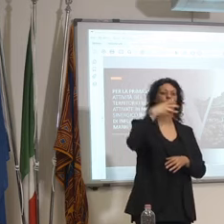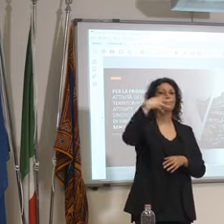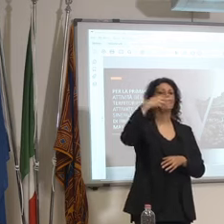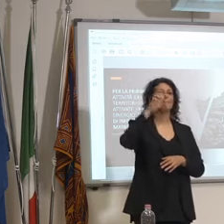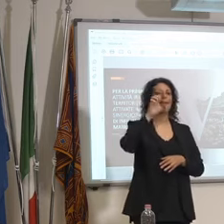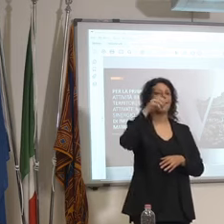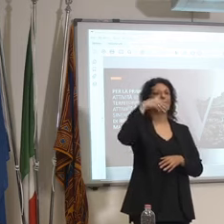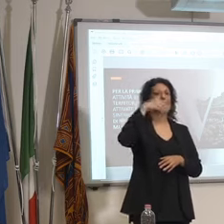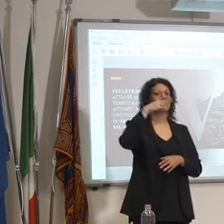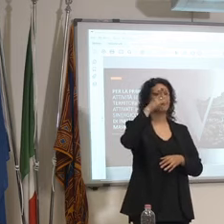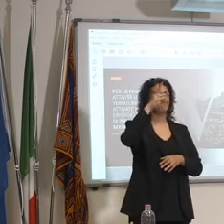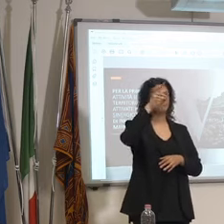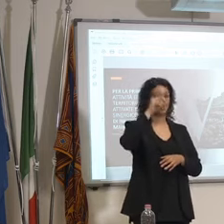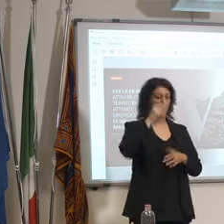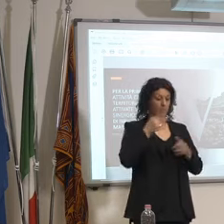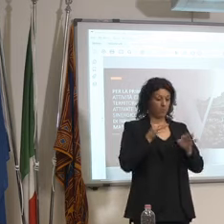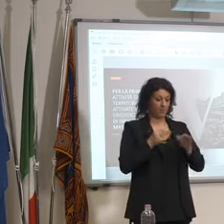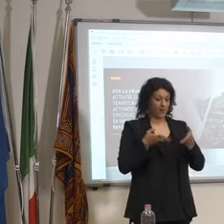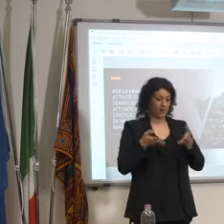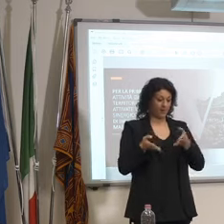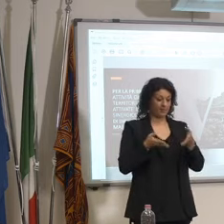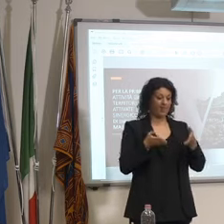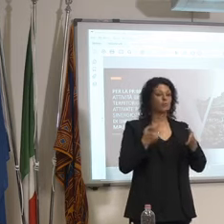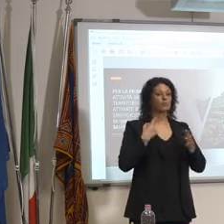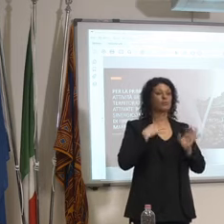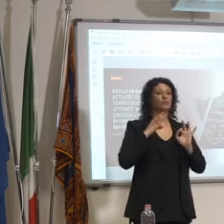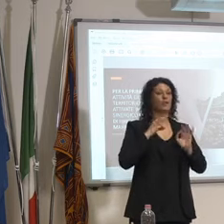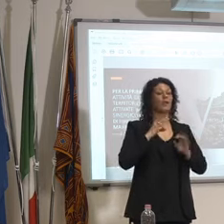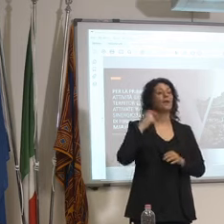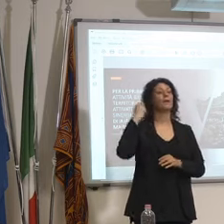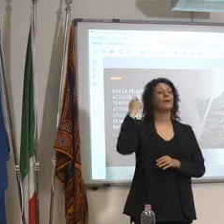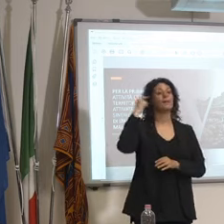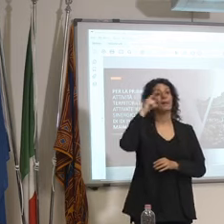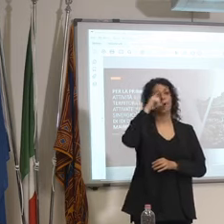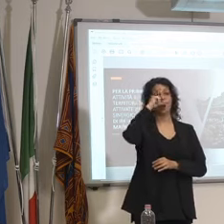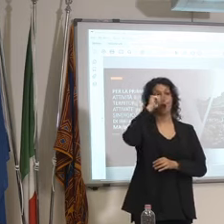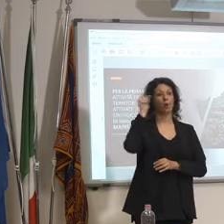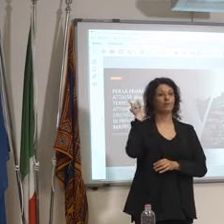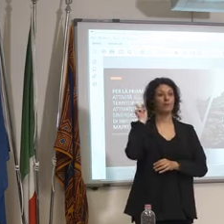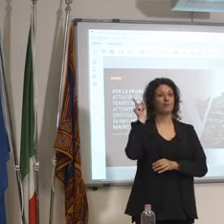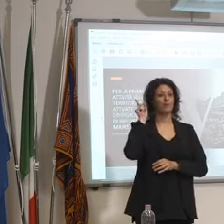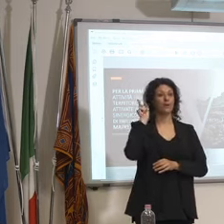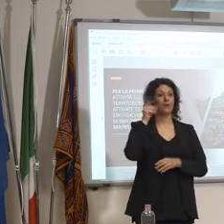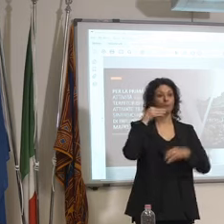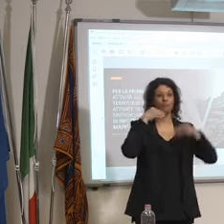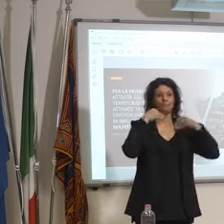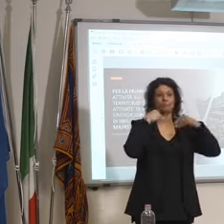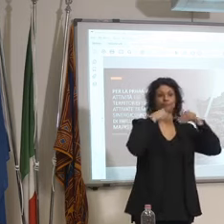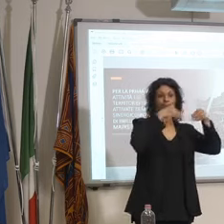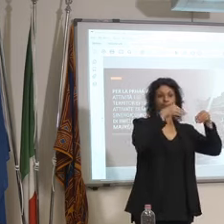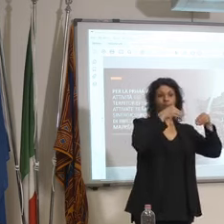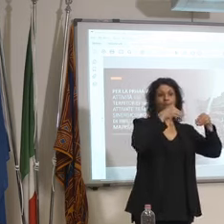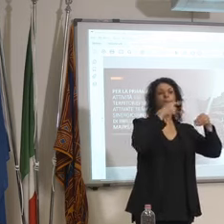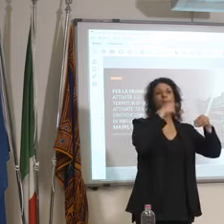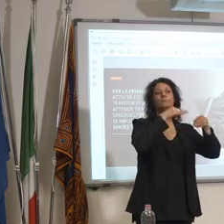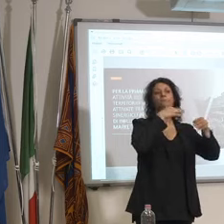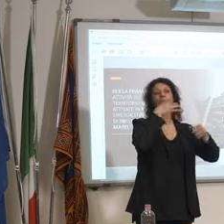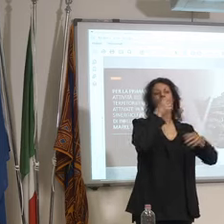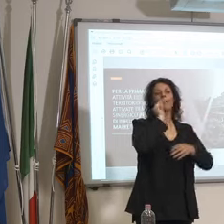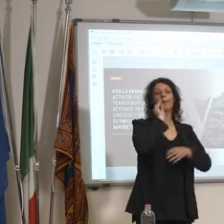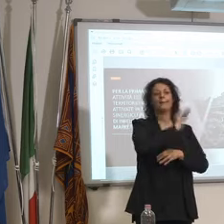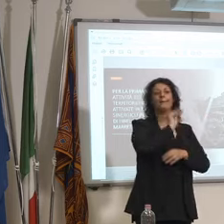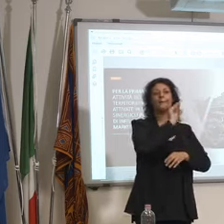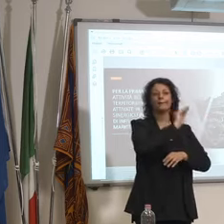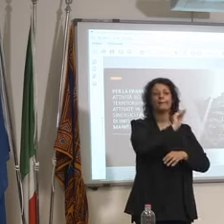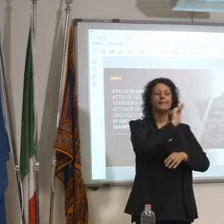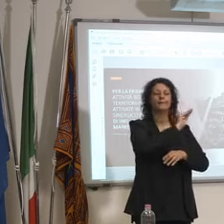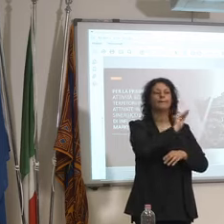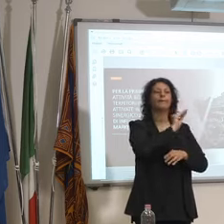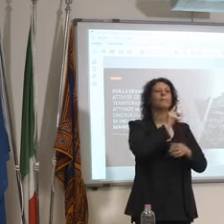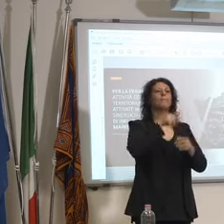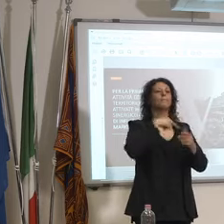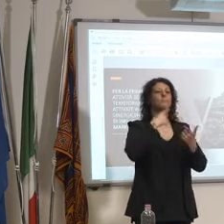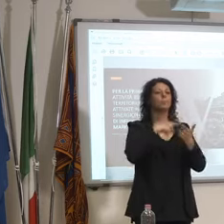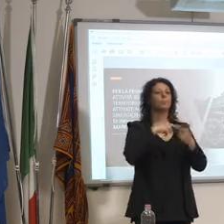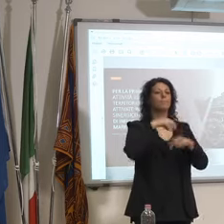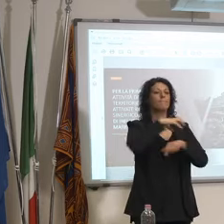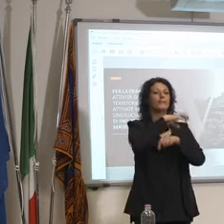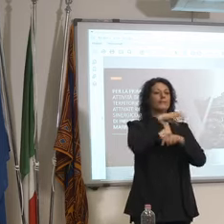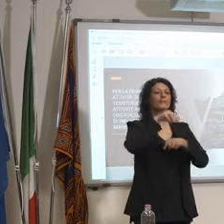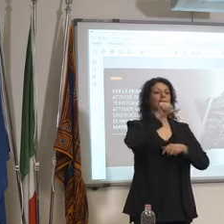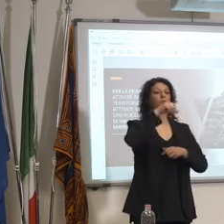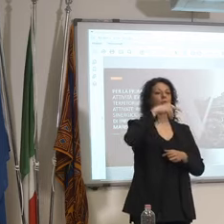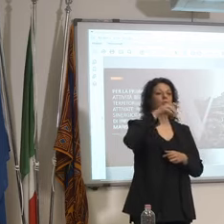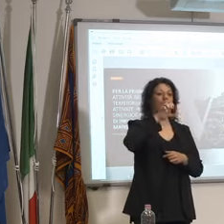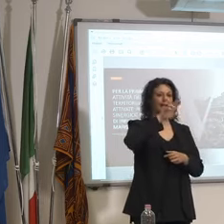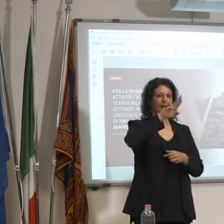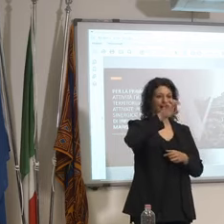persone informate sul fatto il Premier Conte poi il Ministro della Salute e Speranza e poi ovviamente